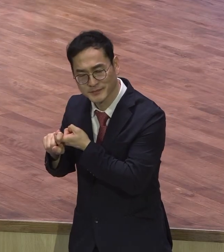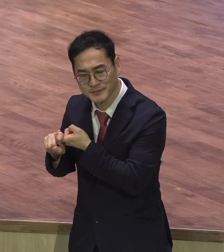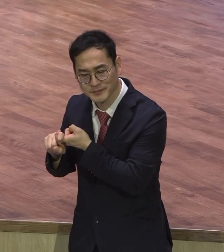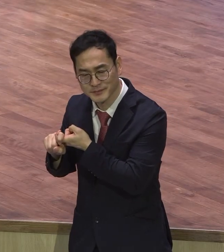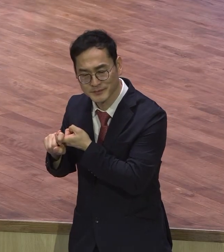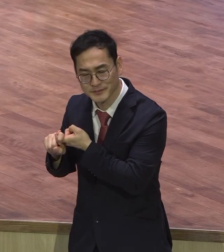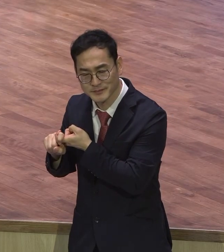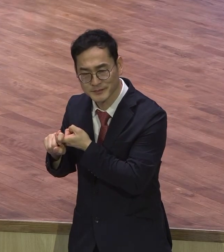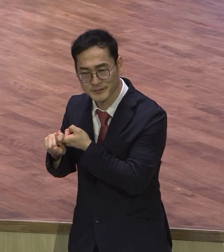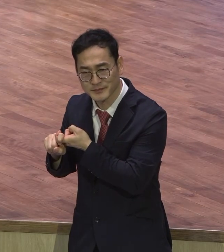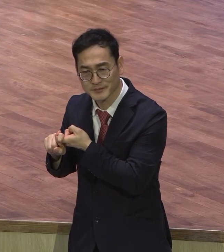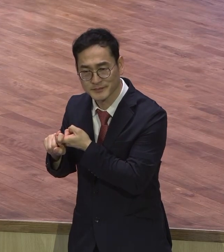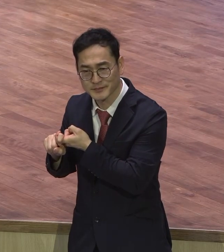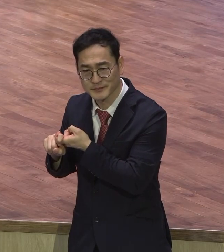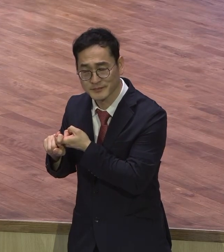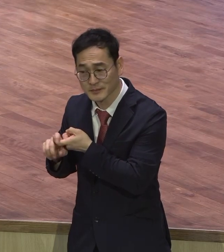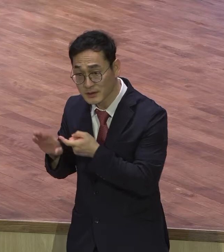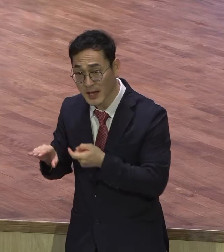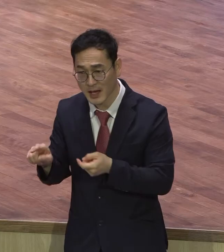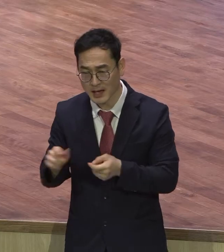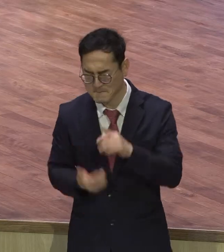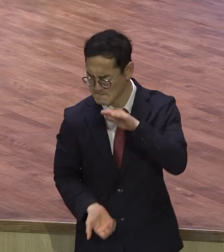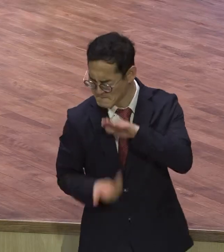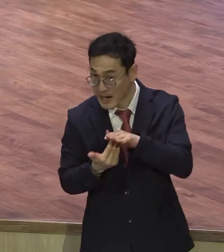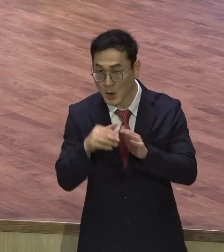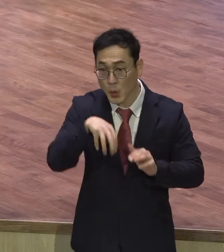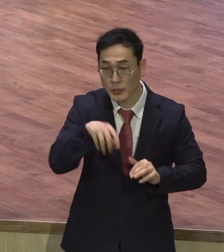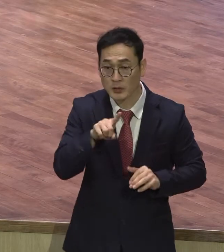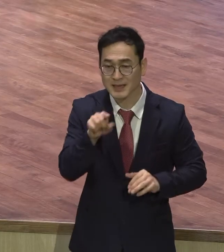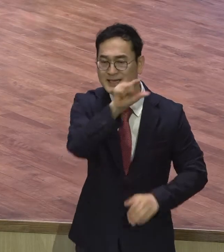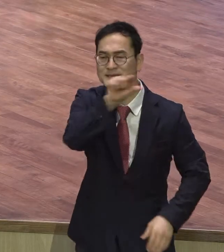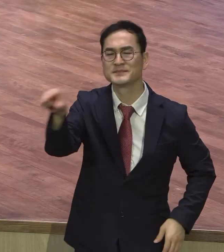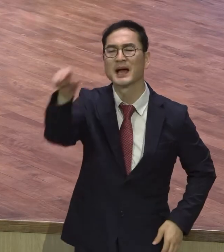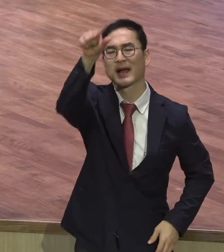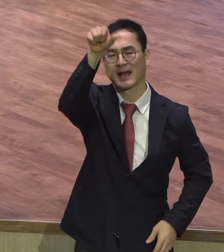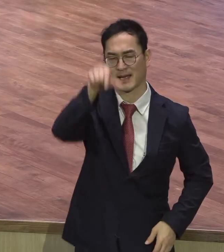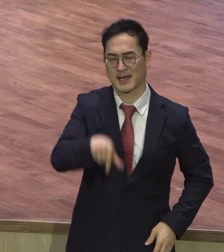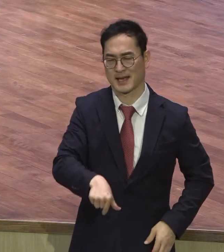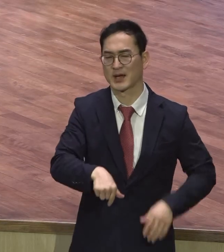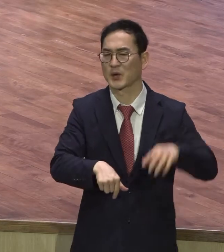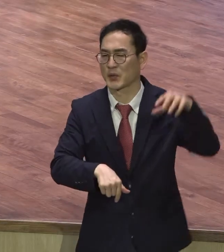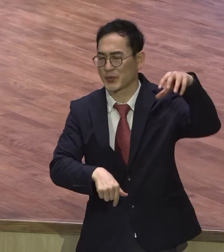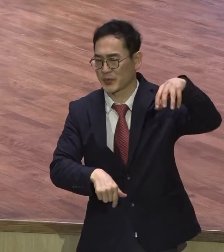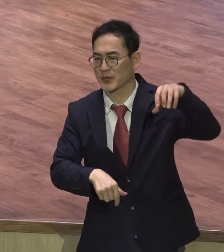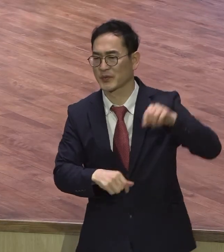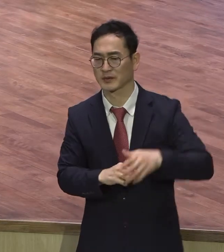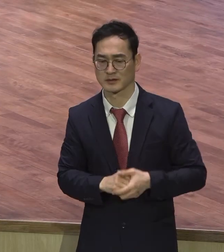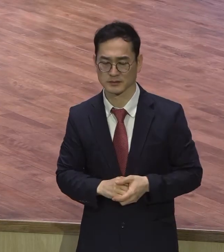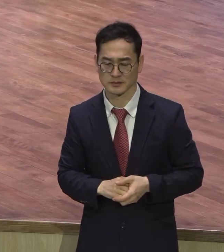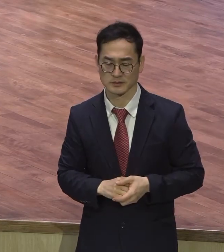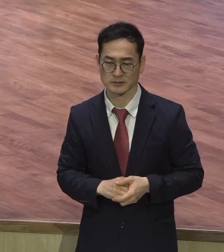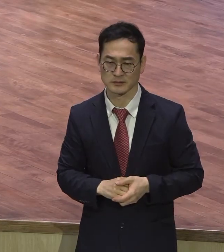십자가 현장이에요. 십자가 현장. 아무런 제도 없는 분이에요. 하나님이잖아요. 그분이.